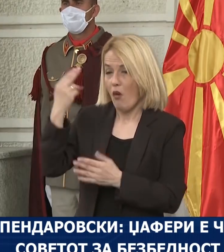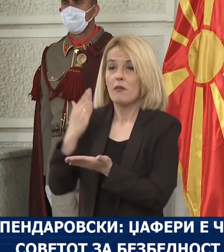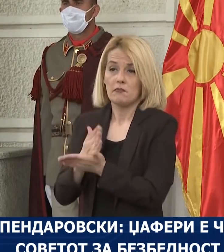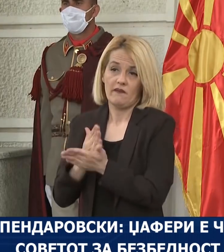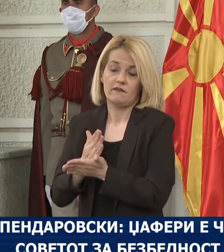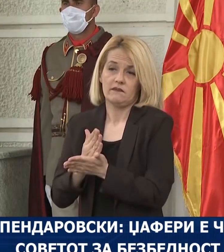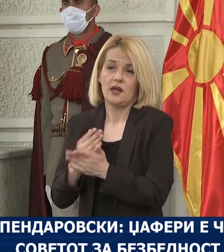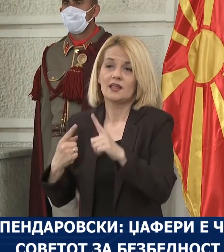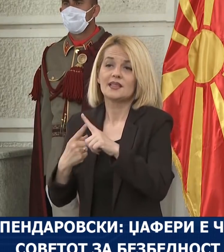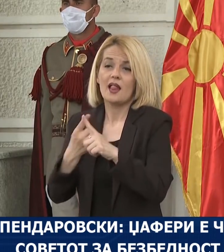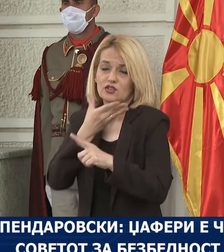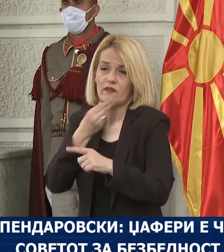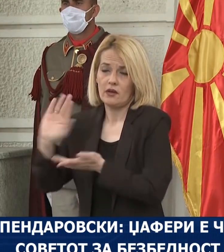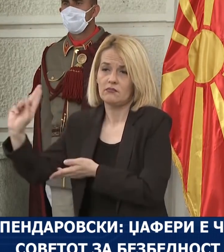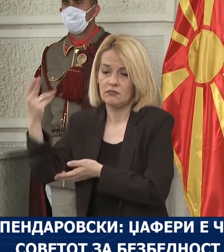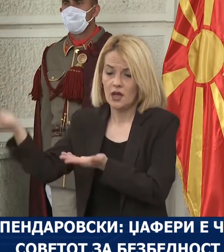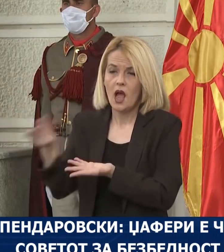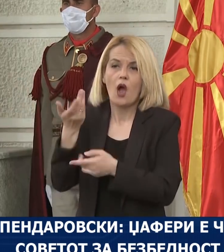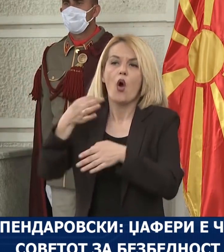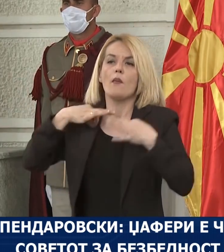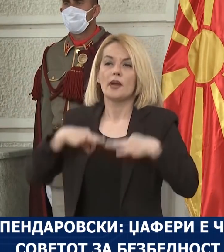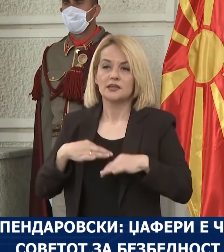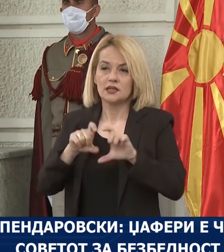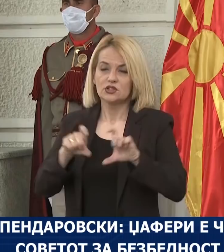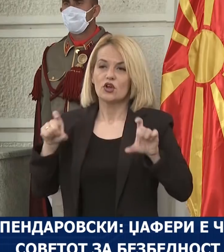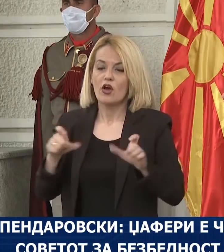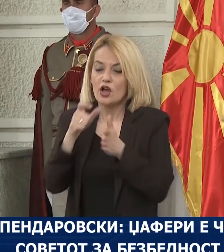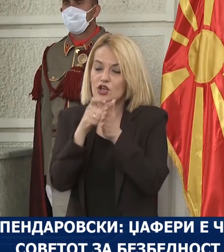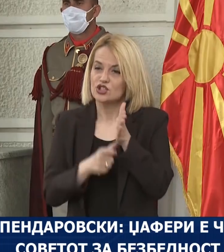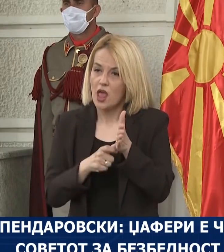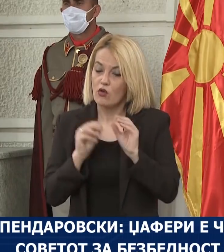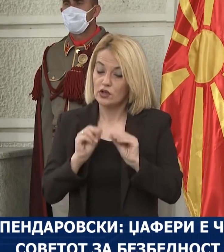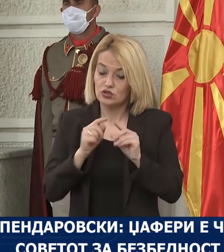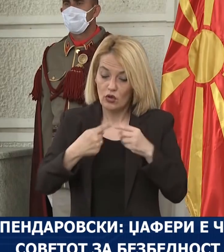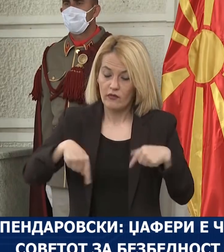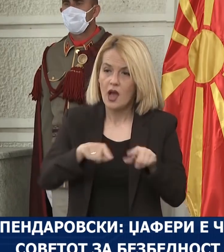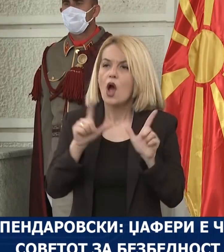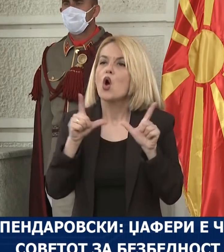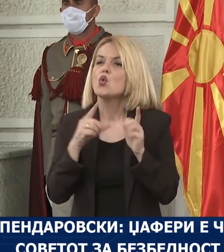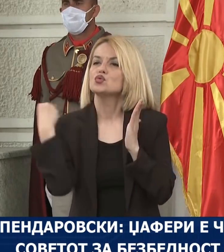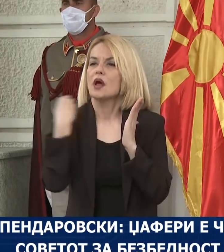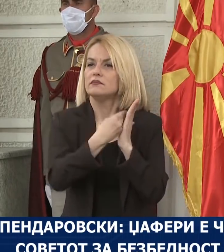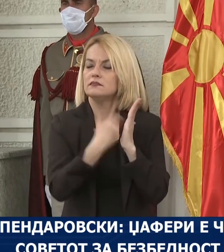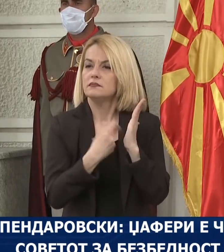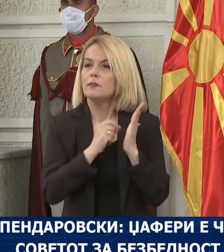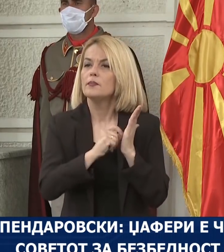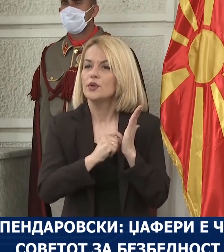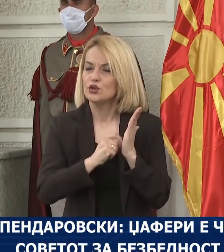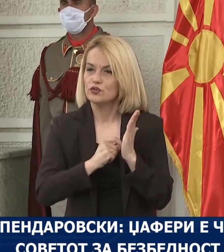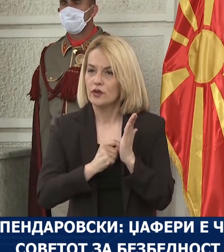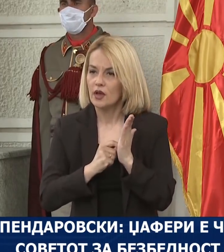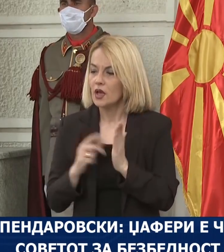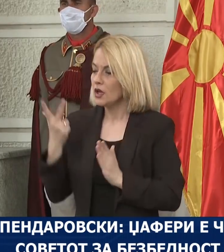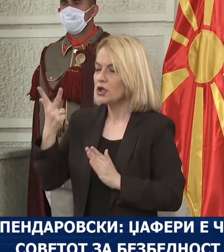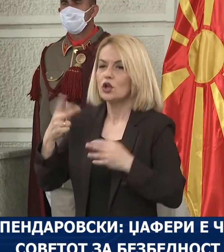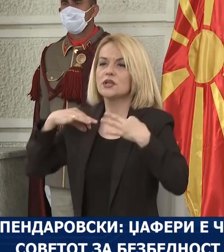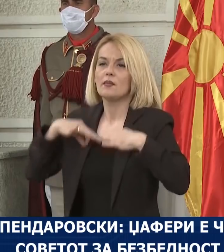председател на парламентот, на Собранијето. Членови на Советот се, освен другите, по Устав, тоа е Уставна категорија, и тројцата